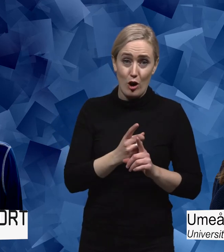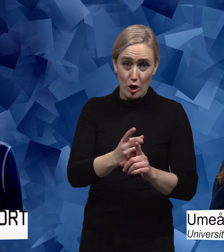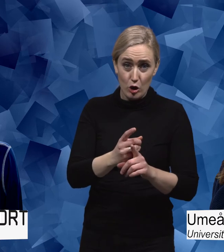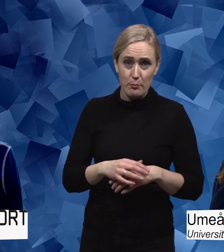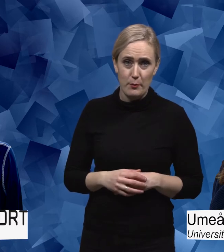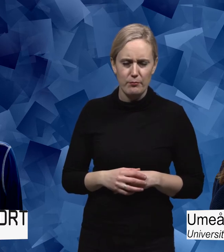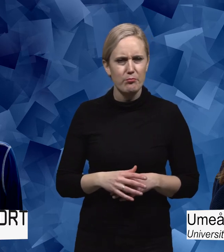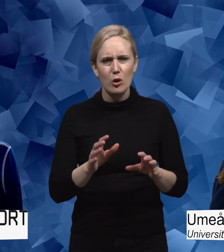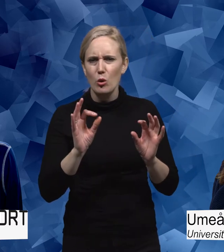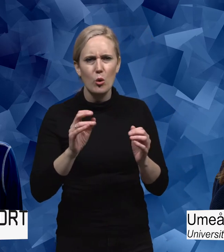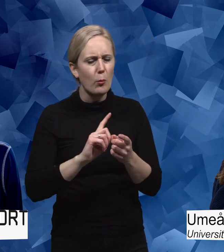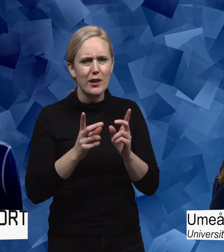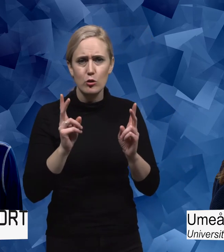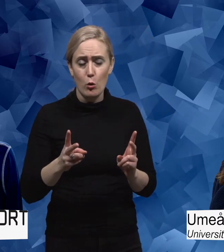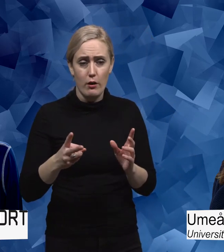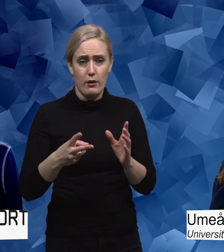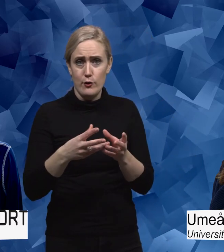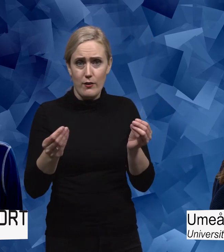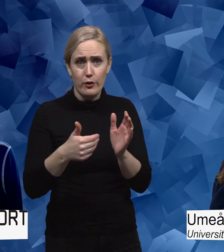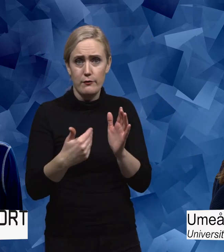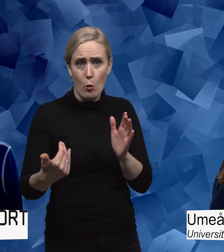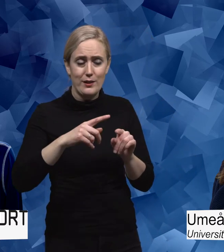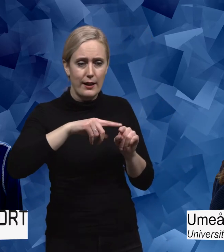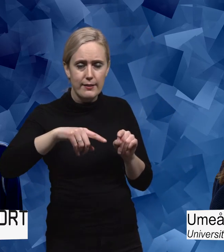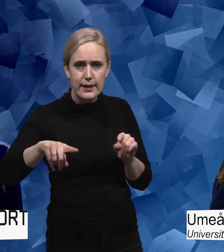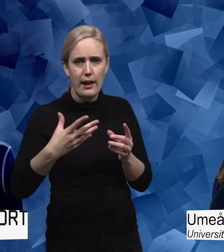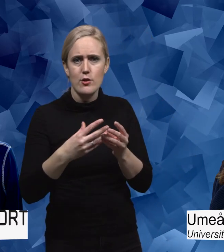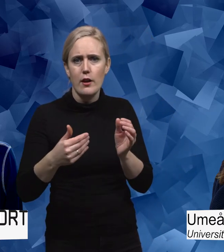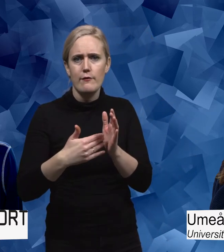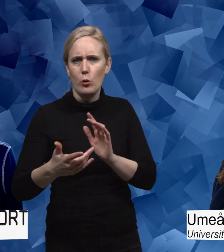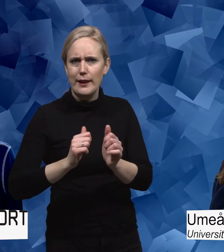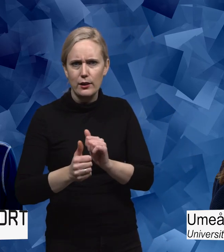Hur kunde det bli så? Försvann de ur statistiken eller försvann de från idrotten?